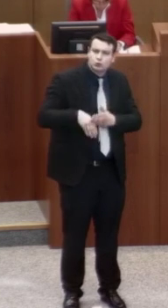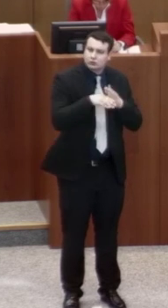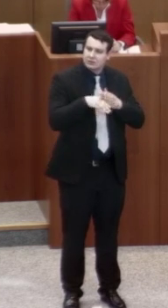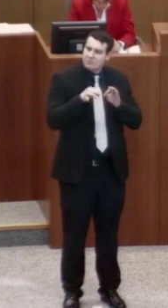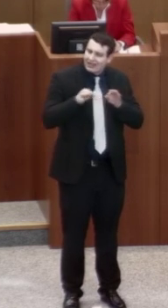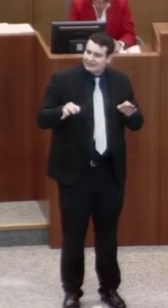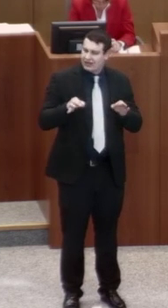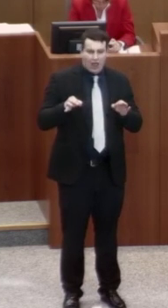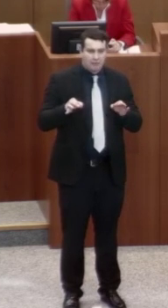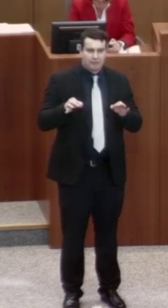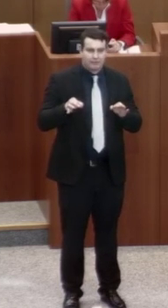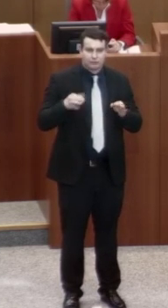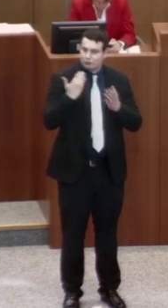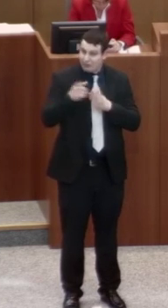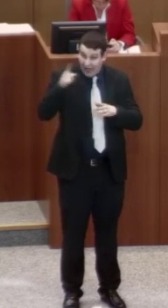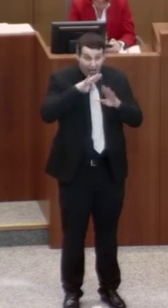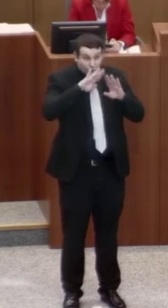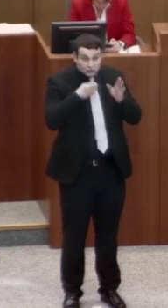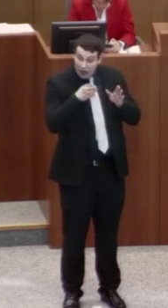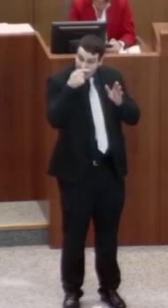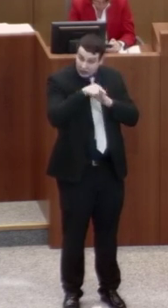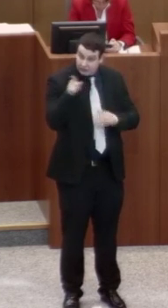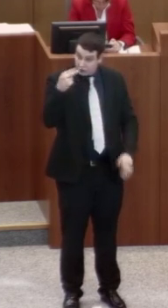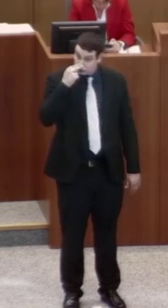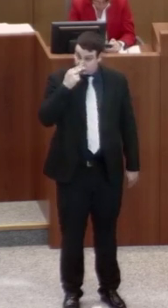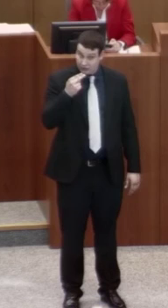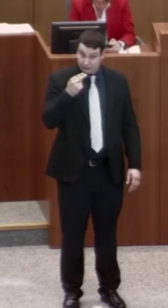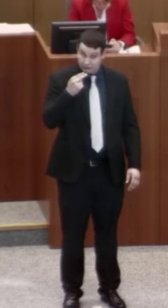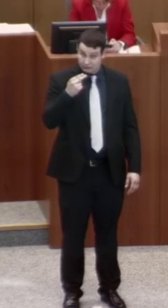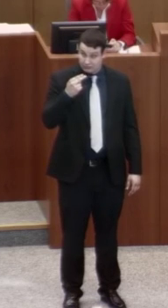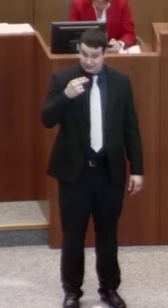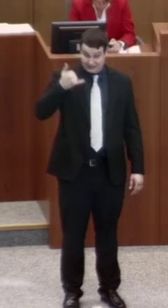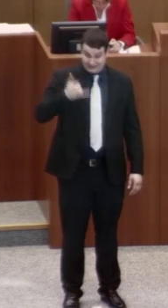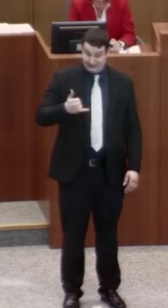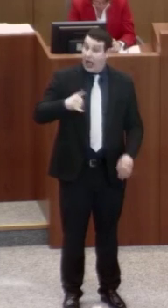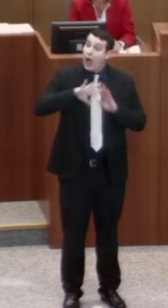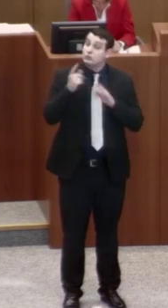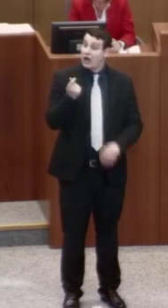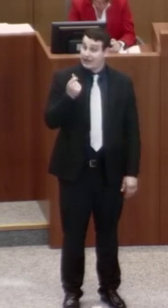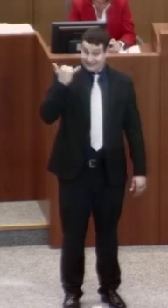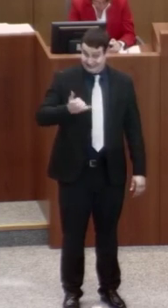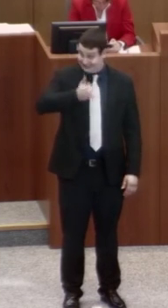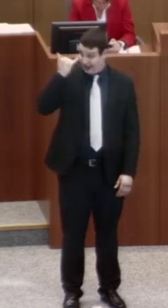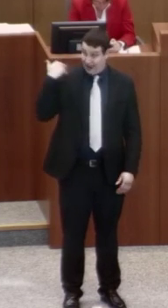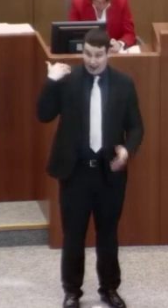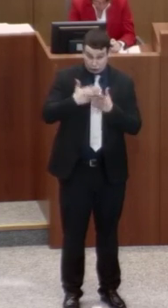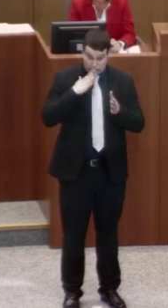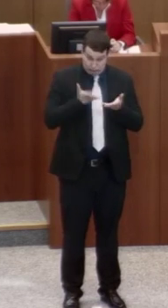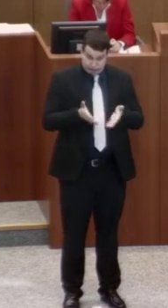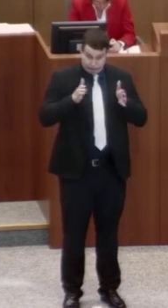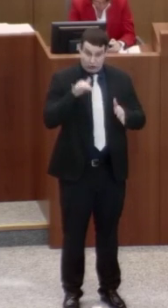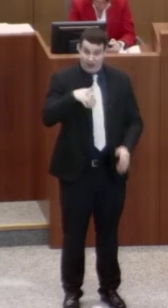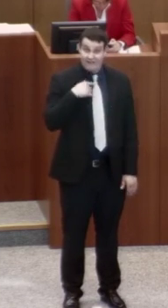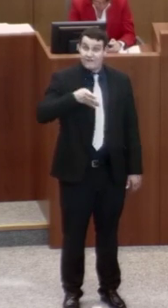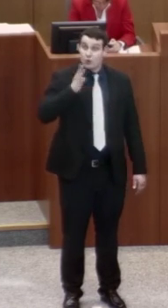Maßnahmen. Wenn Sie mal in den Haushalt schauen wollen, da haben wir in diesem Haushalt in diesem Jahr bereits einen Topf in Höhe von 400